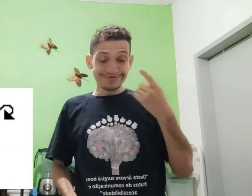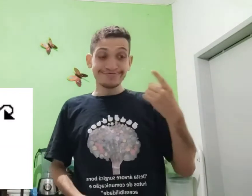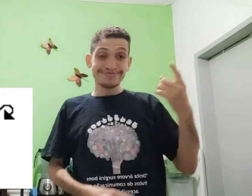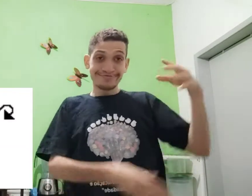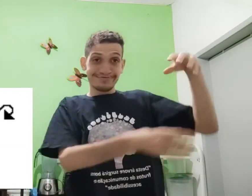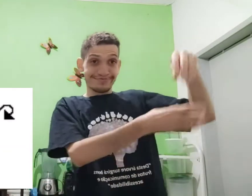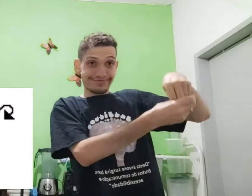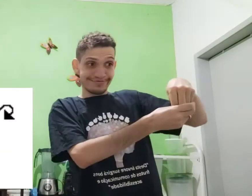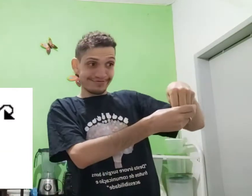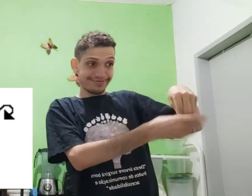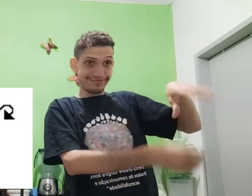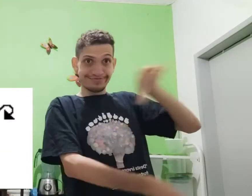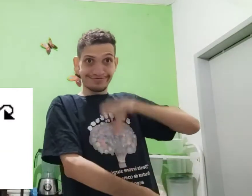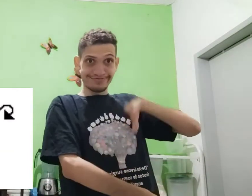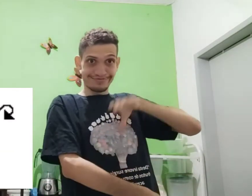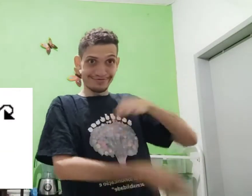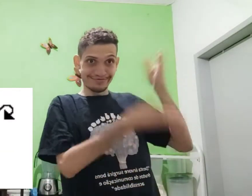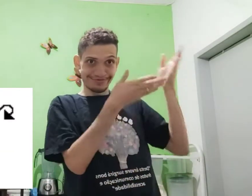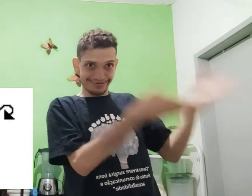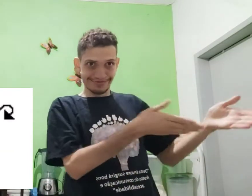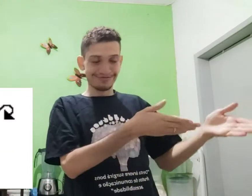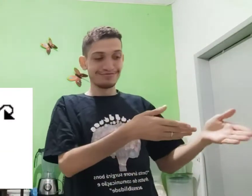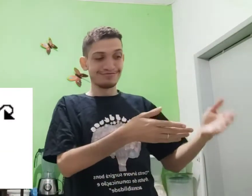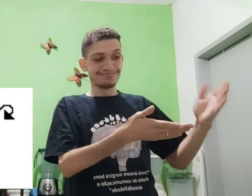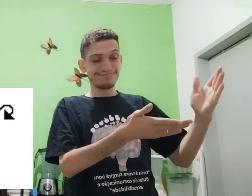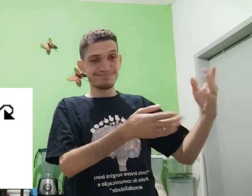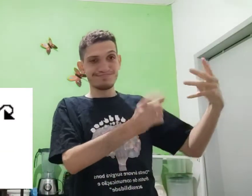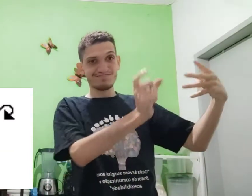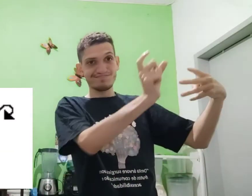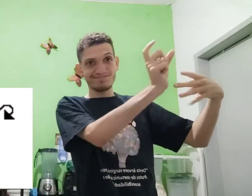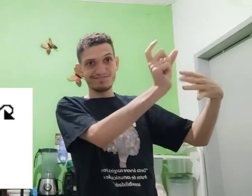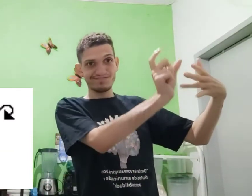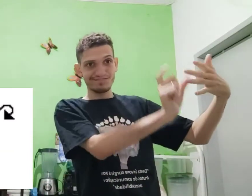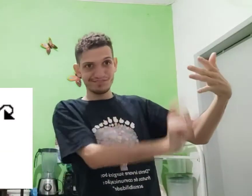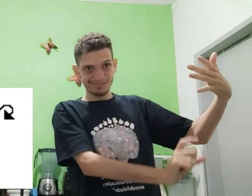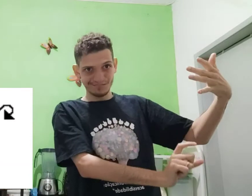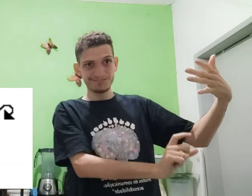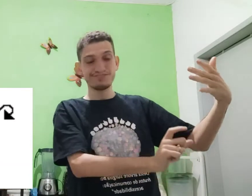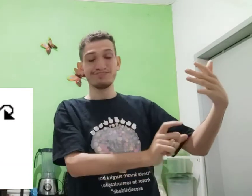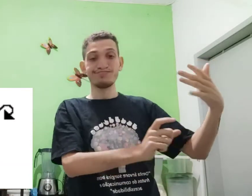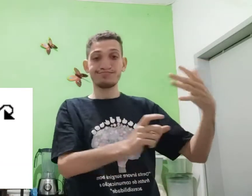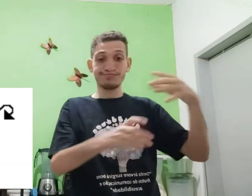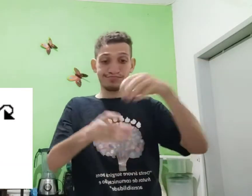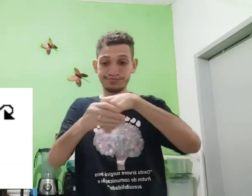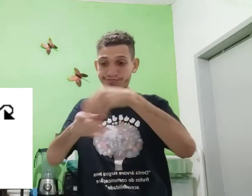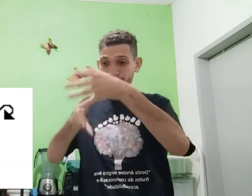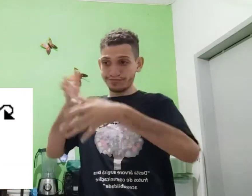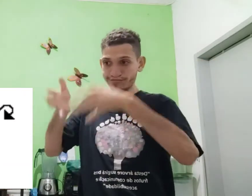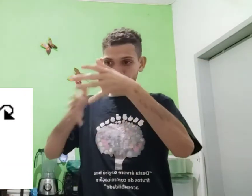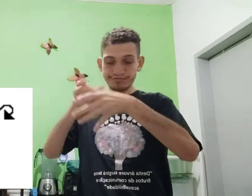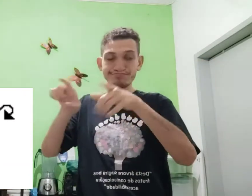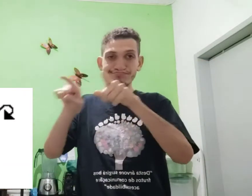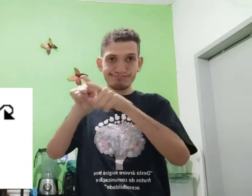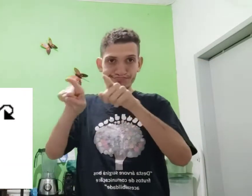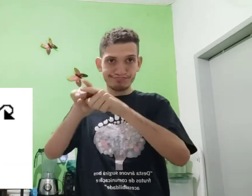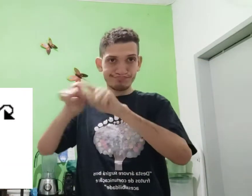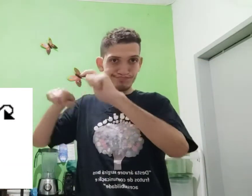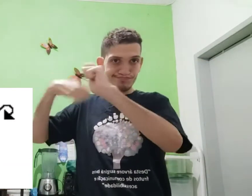Olha, dentro português, aqui, essas palavras. Dentro de